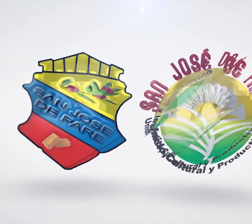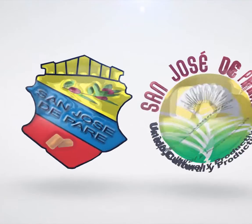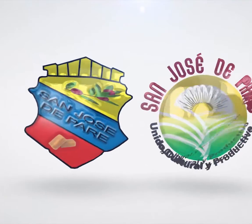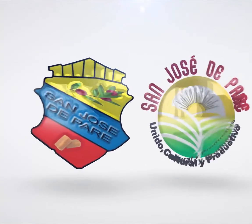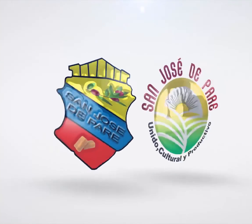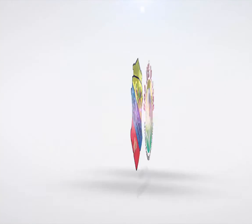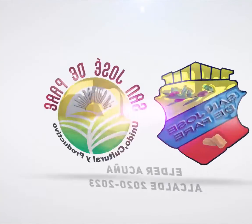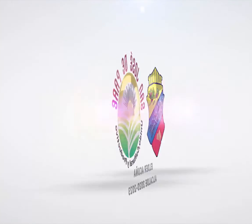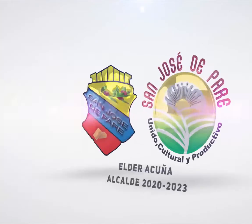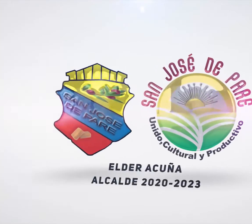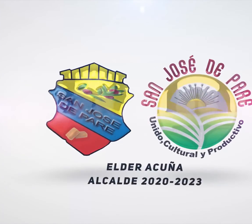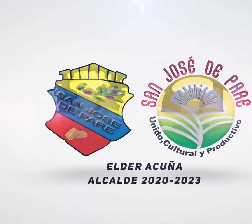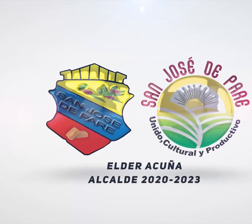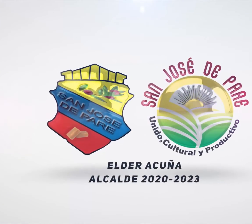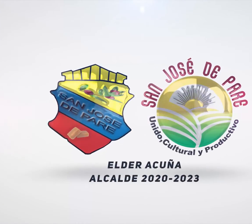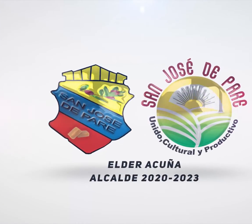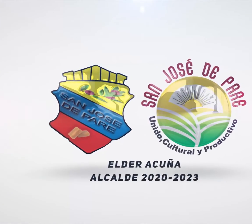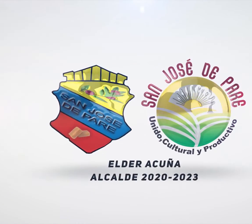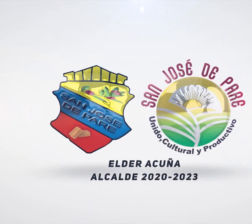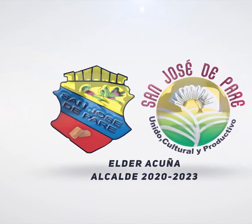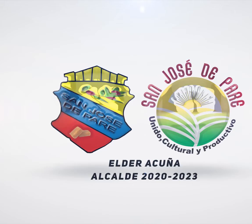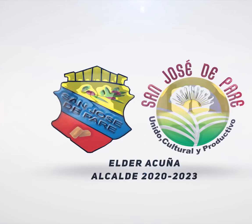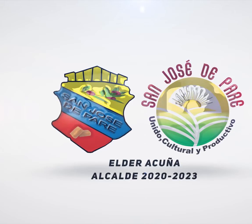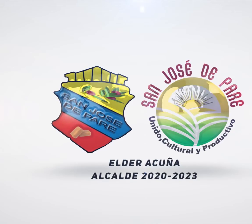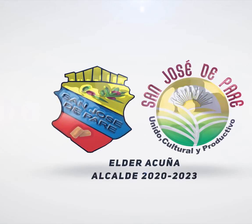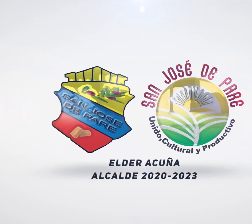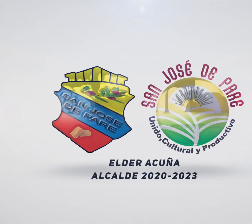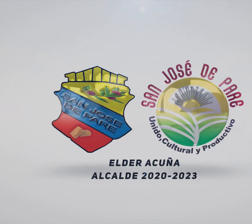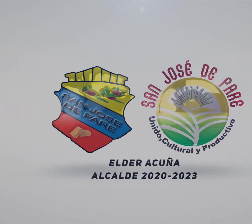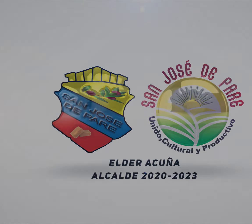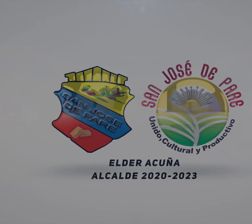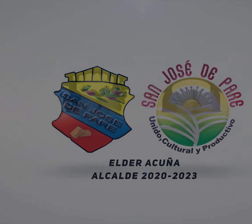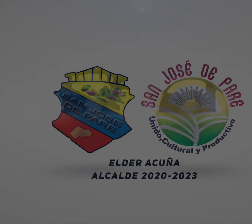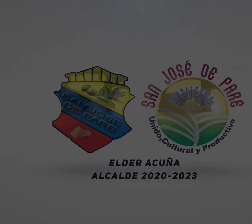¡Gracias! ¡Gracias! ¡Gracias!